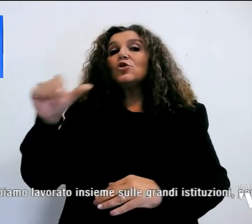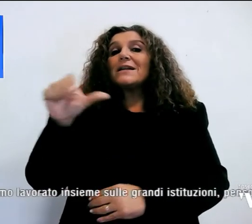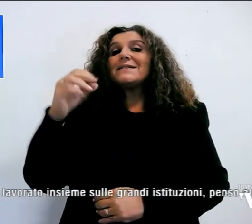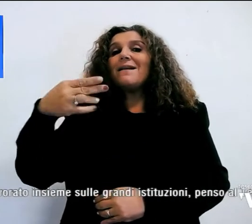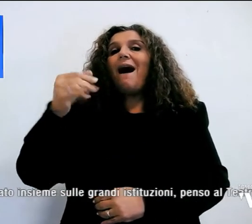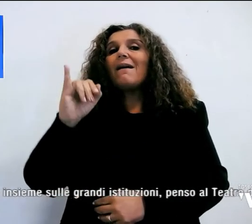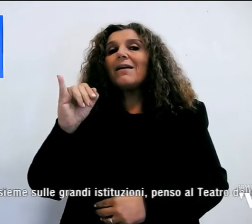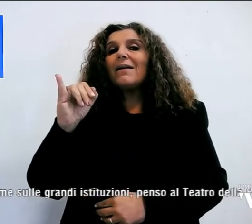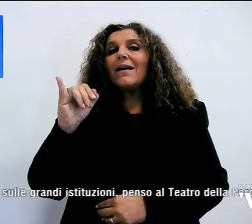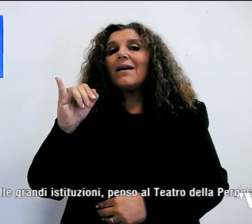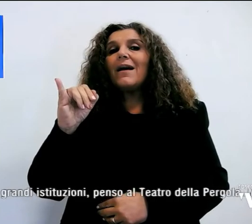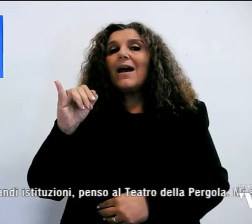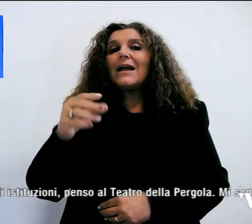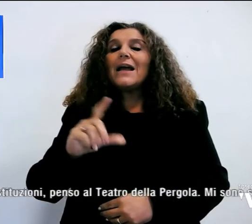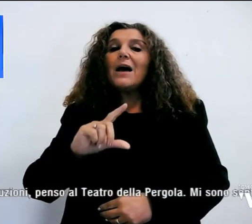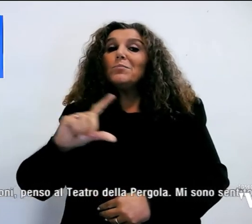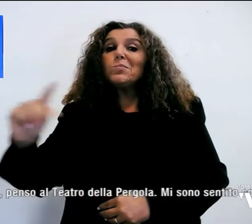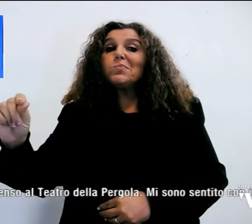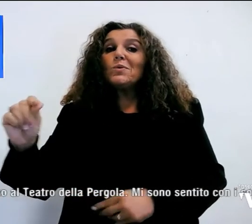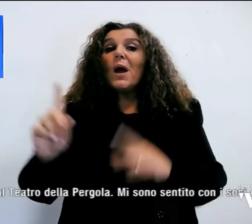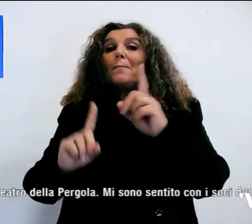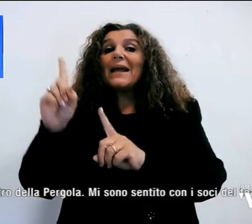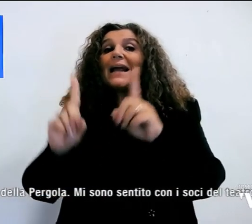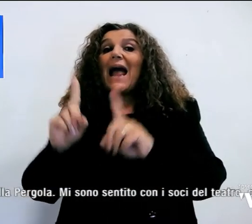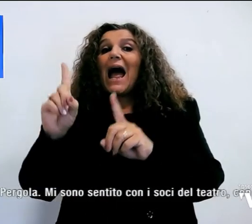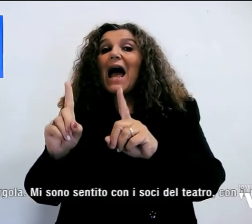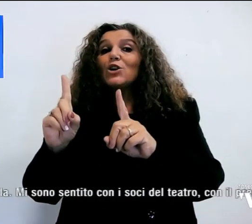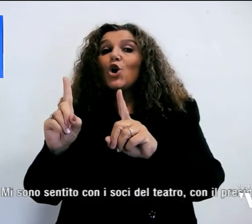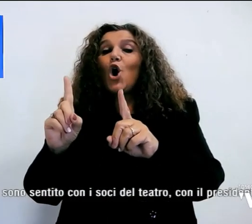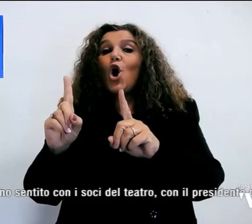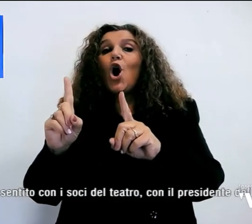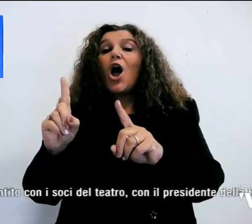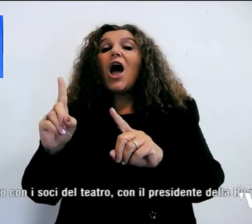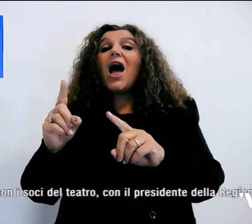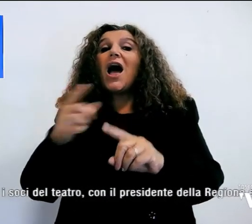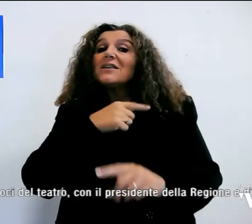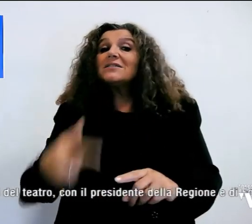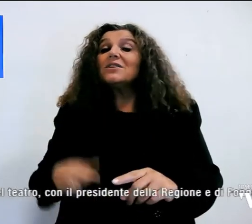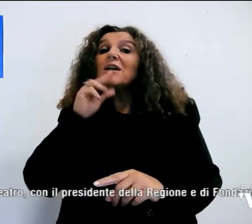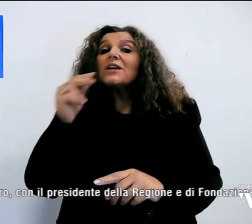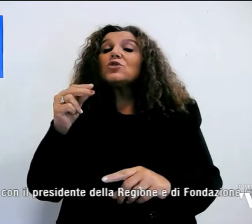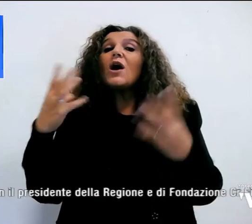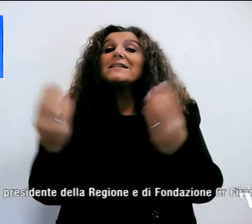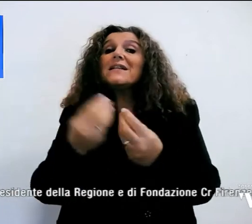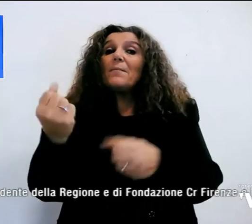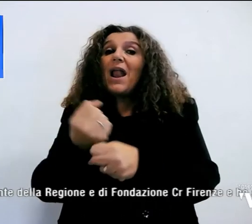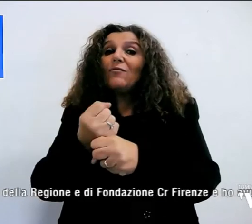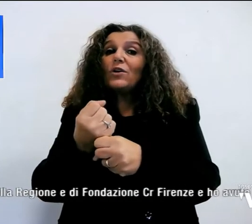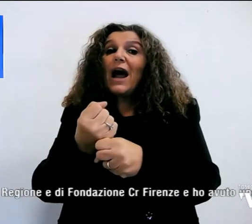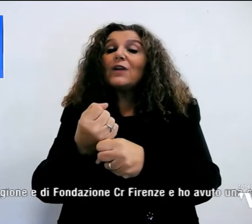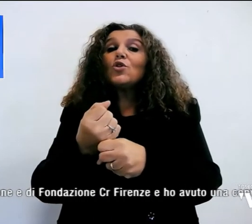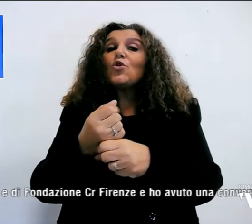la città per Milano. E il sindaco ha detto con l'assessore Sacchi abbiamo lavorato insieme sulle grandi istituzioni.